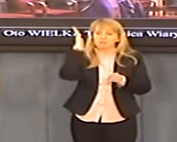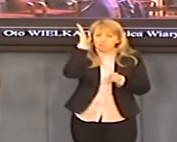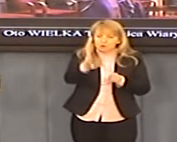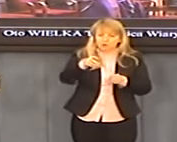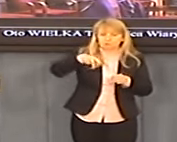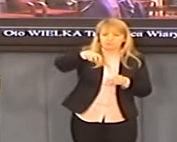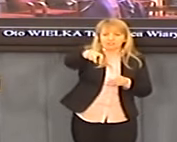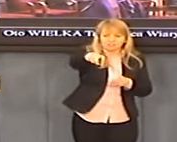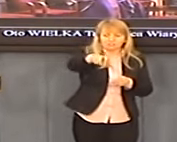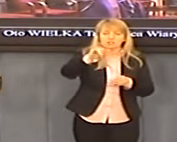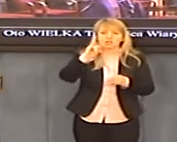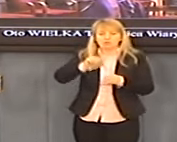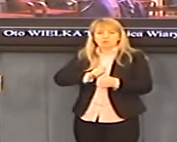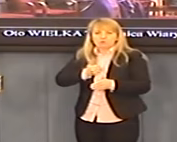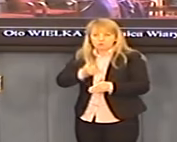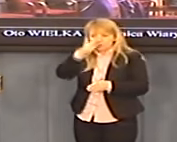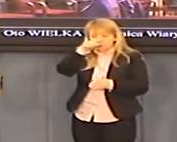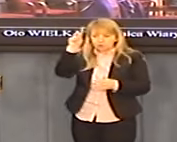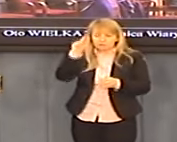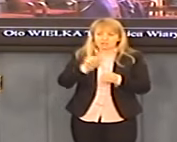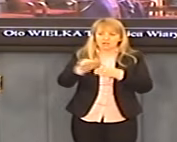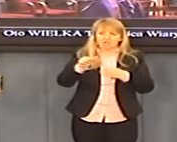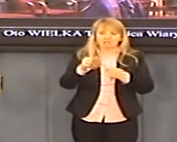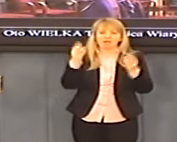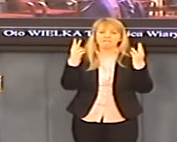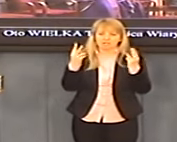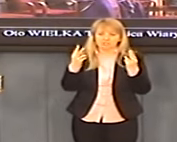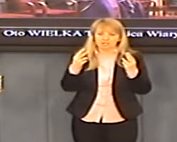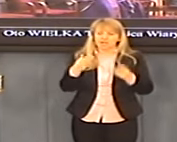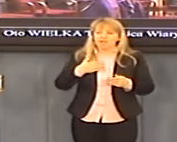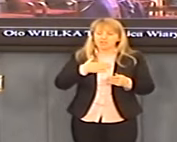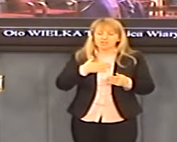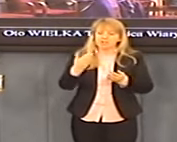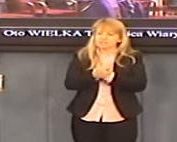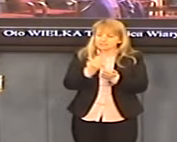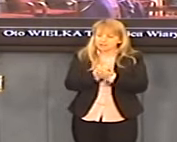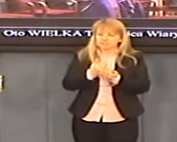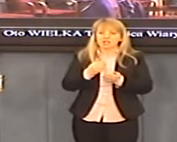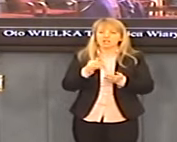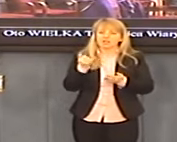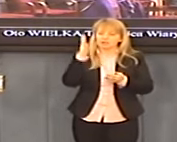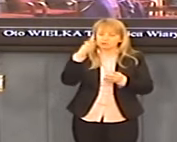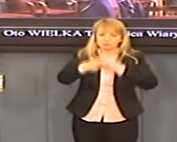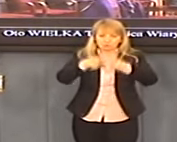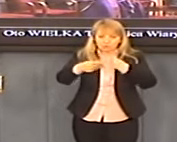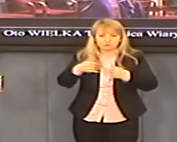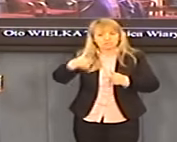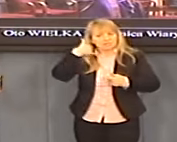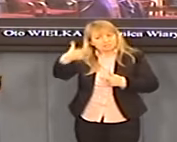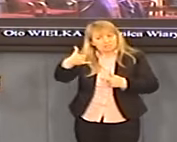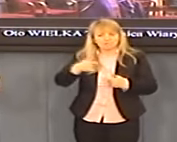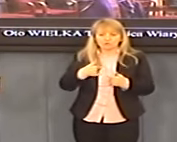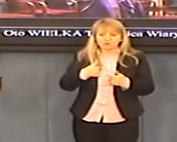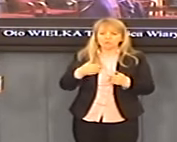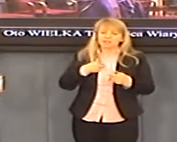najważniejsza. Pamiętaj o tym, u mnie zawsze otrzymasz aktiemel. Dopóki będzie produkowany, zadzwoń do mnie. W każdej chwili czteropak